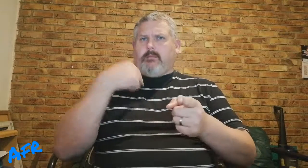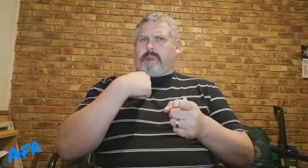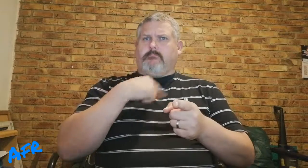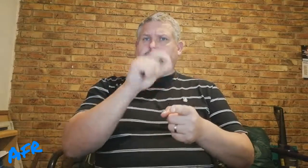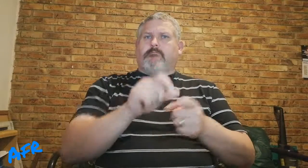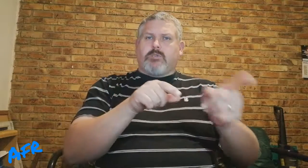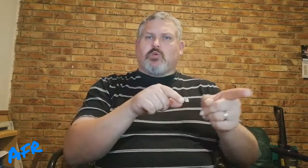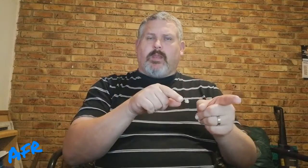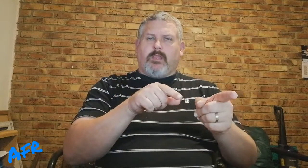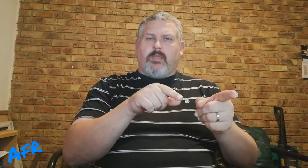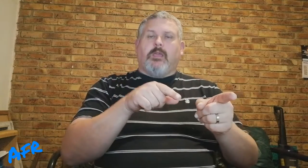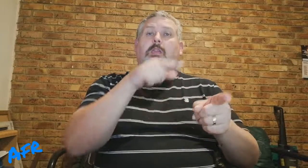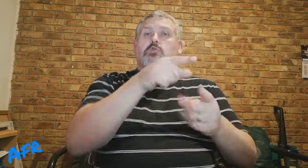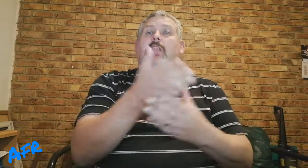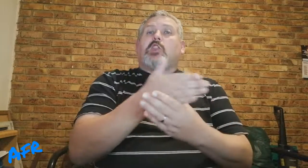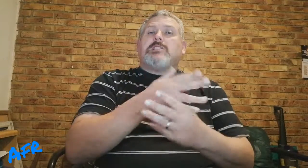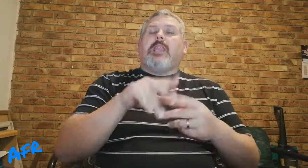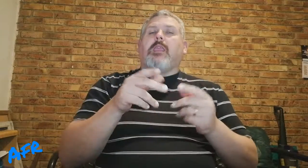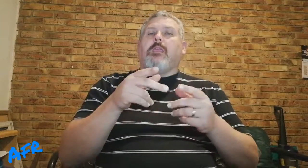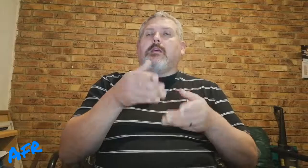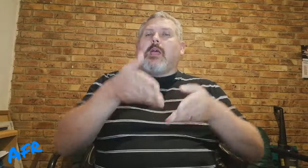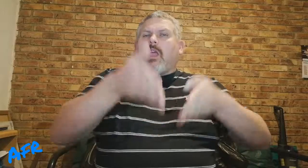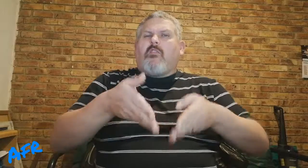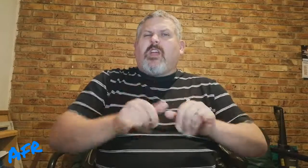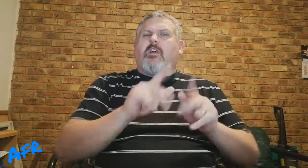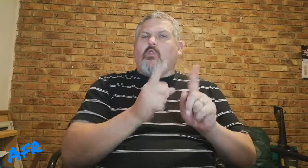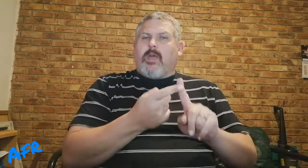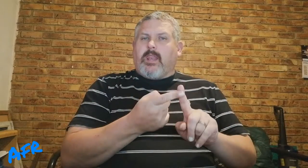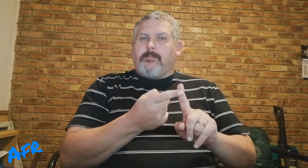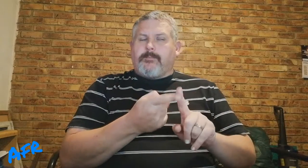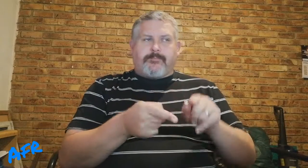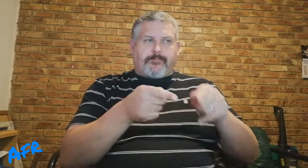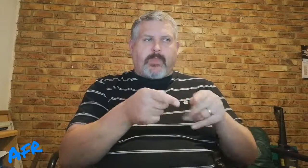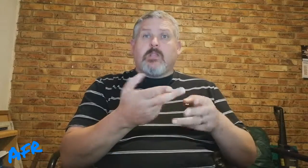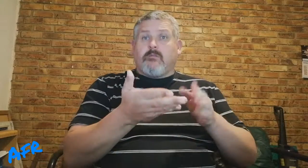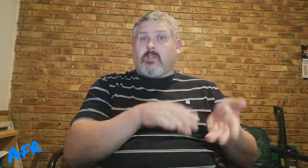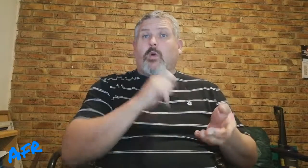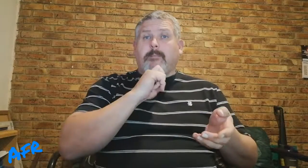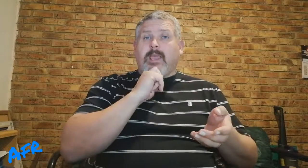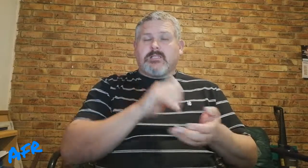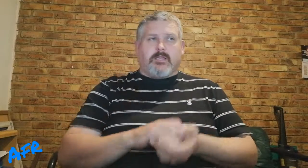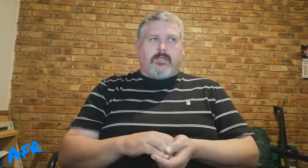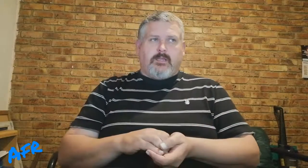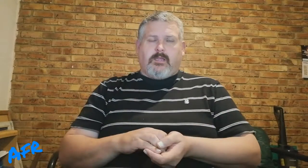teken, persoon. So hy tussen die gelde gewoen. Van dode mense.